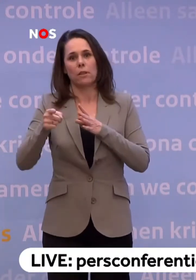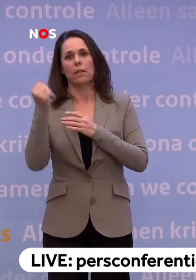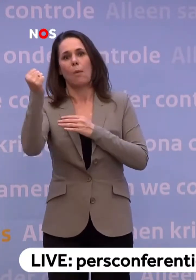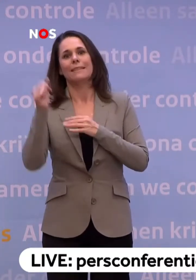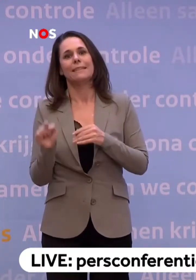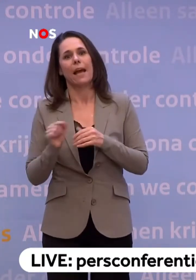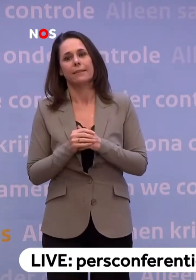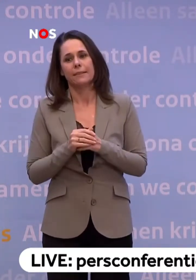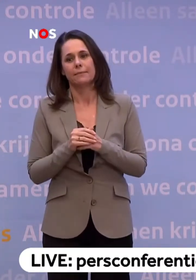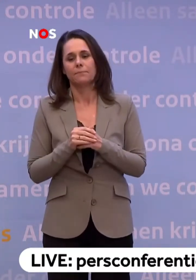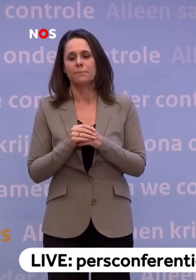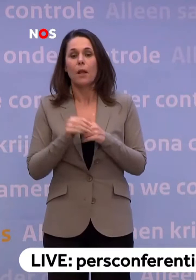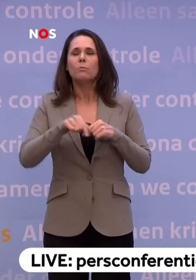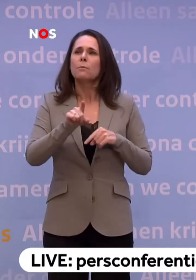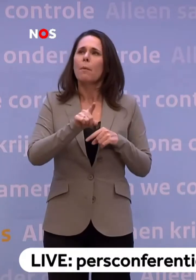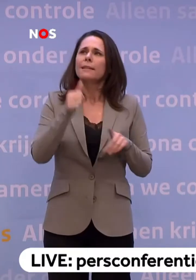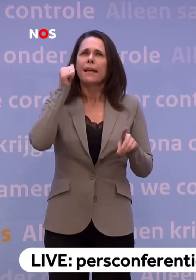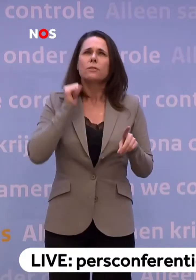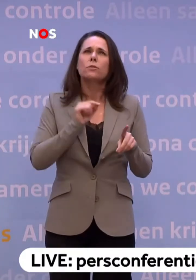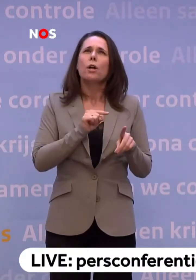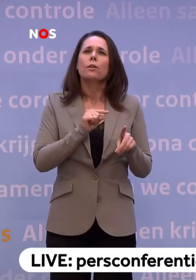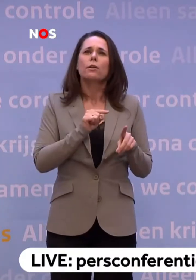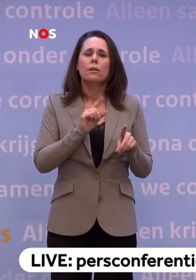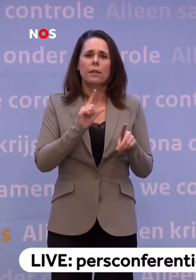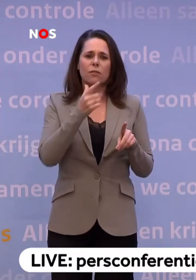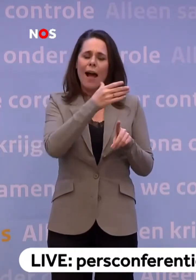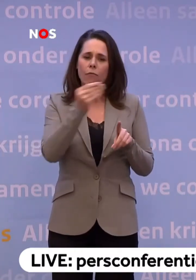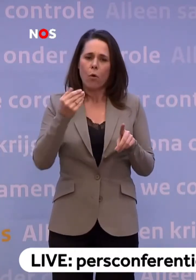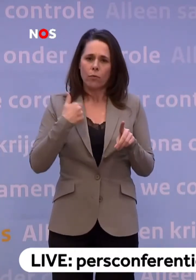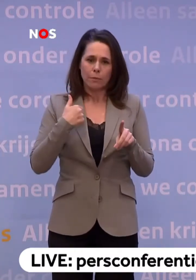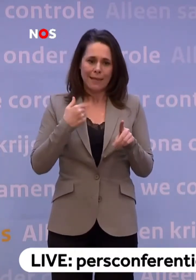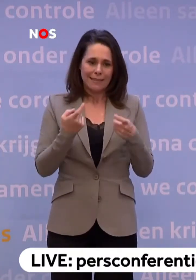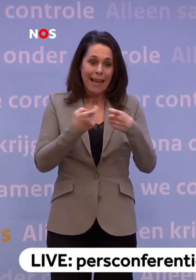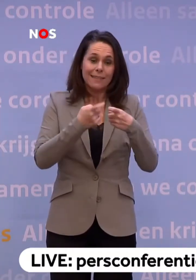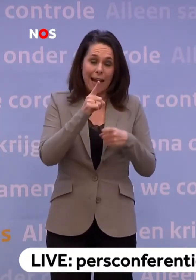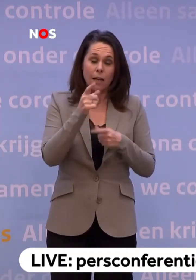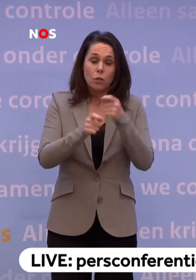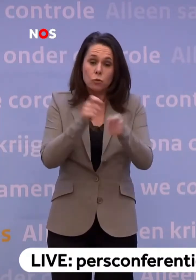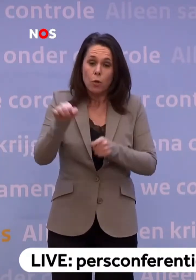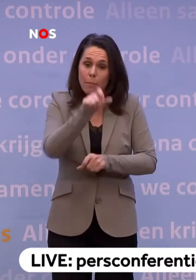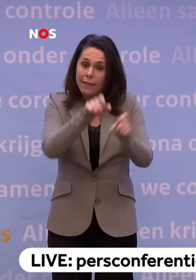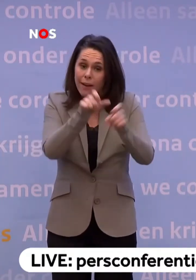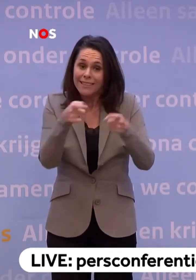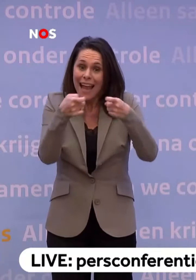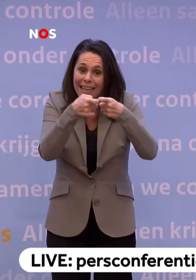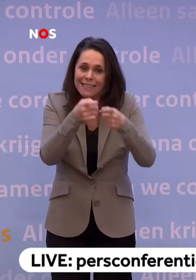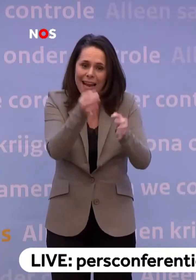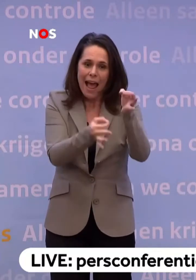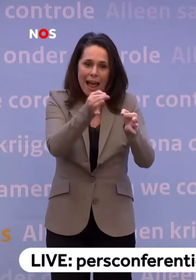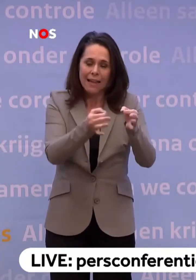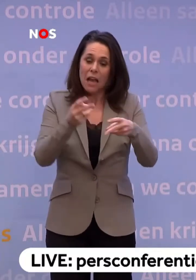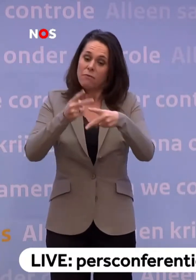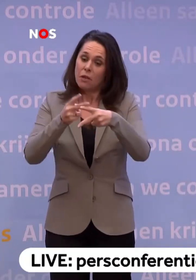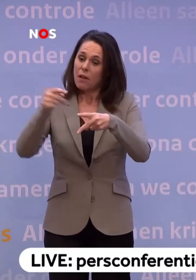moment... ...van gisteren zijn er zo'n 1.200 mensen extra, dus zorgmedewerkers extra getest. Ik verwacht vandaag ook